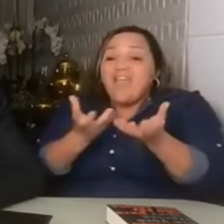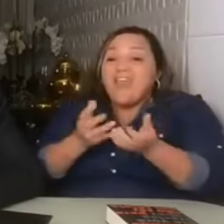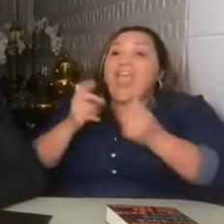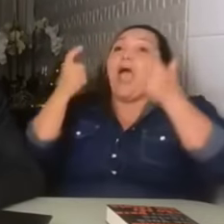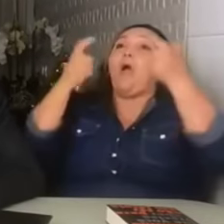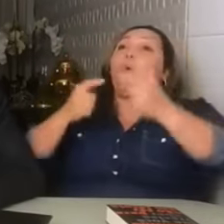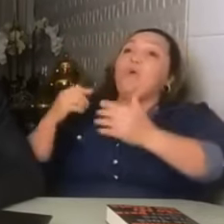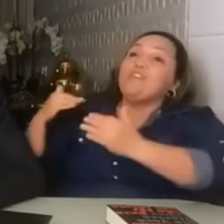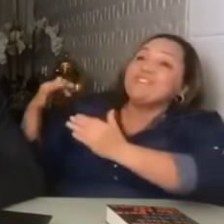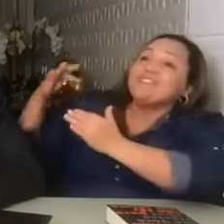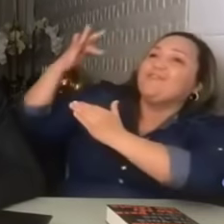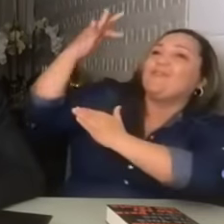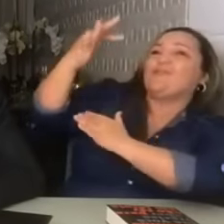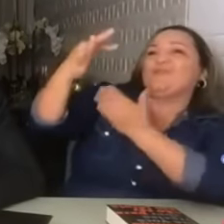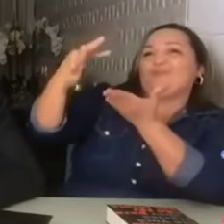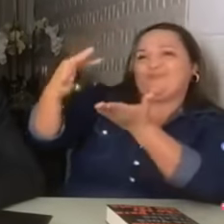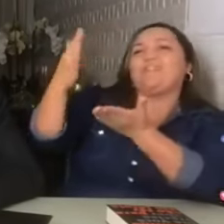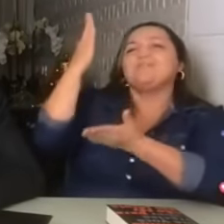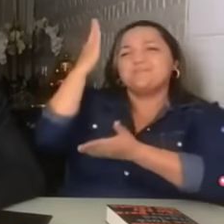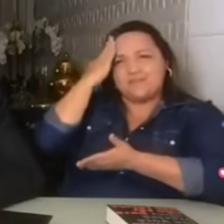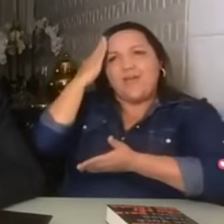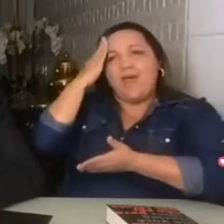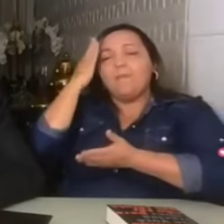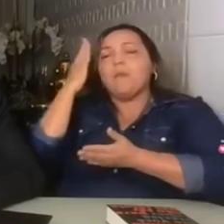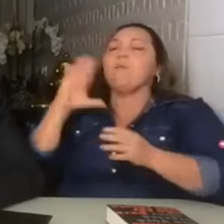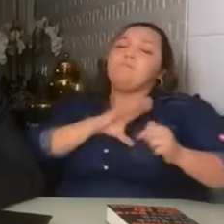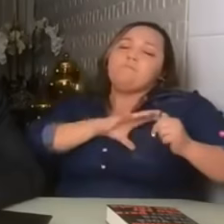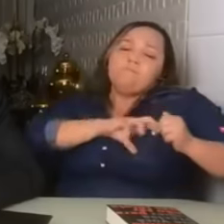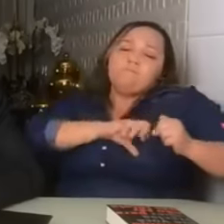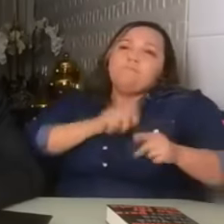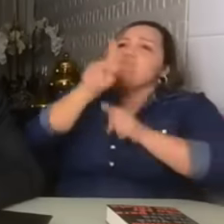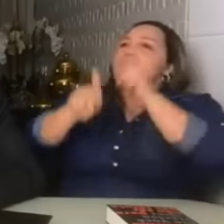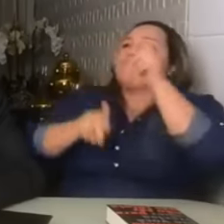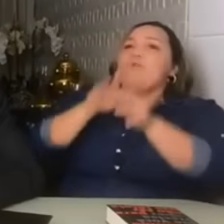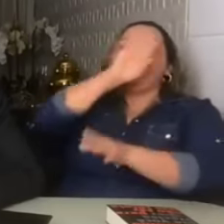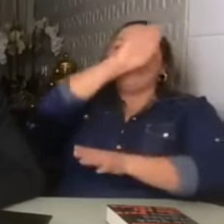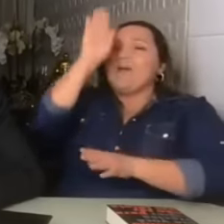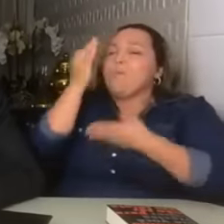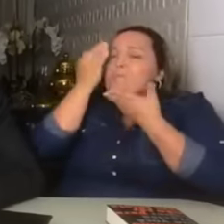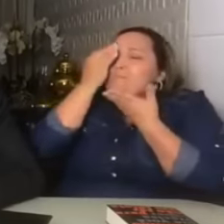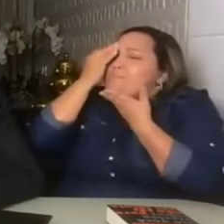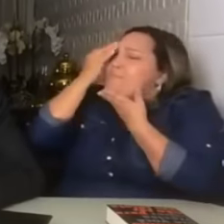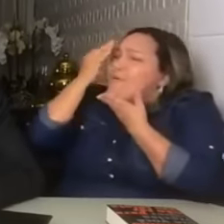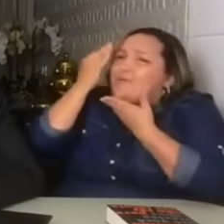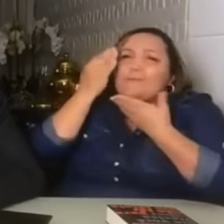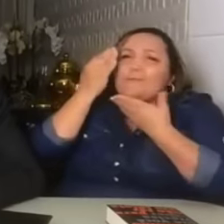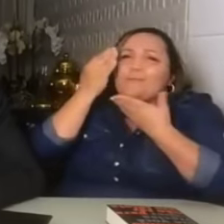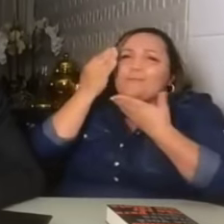meu querido povo brasileiro, meu muito obrigado pela confiança.